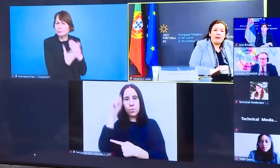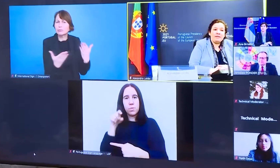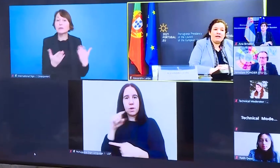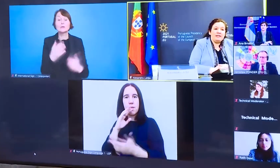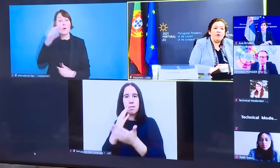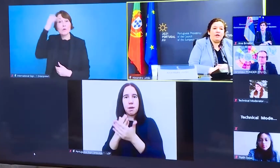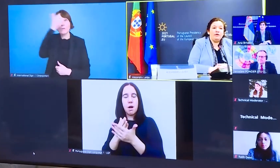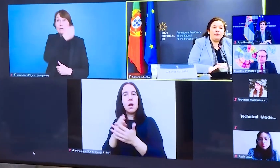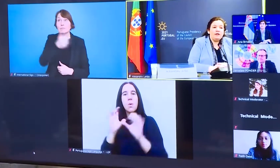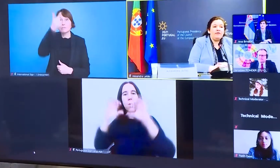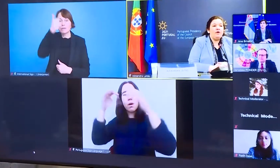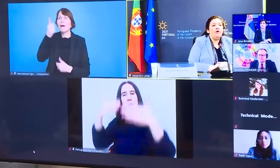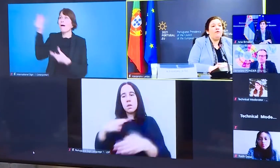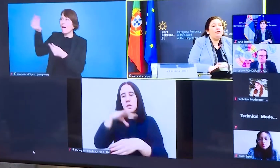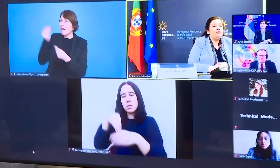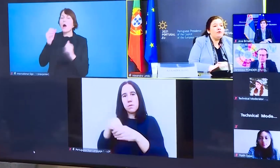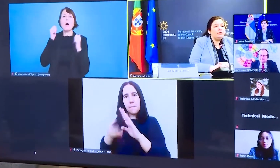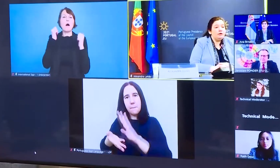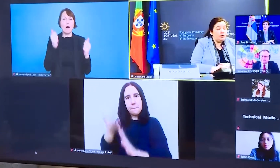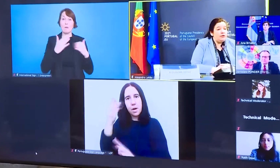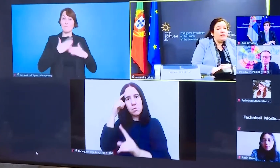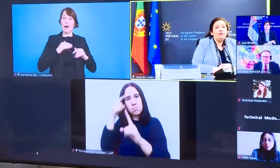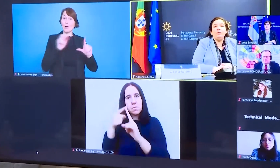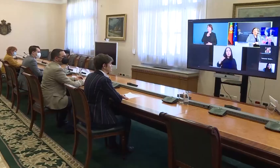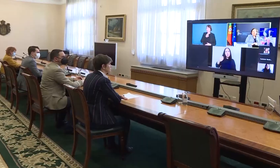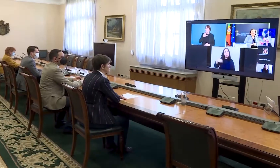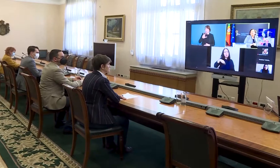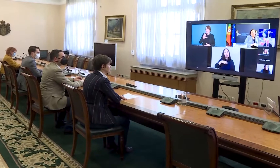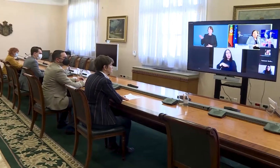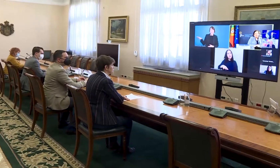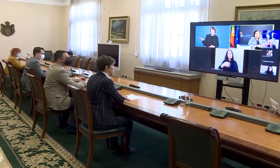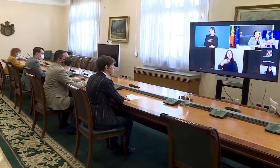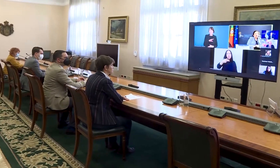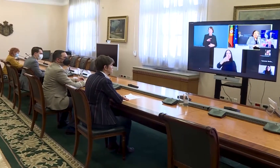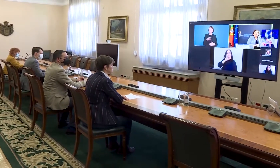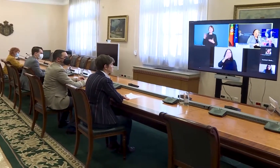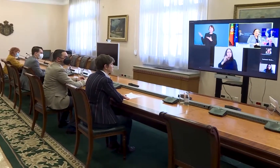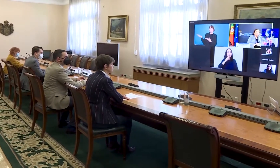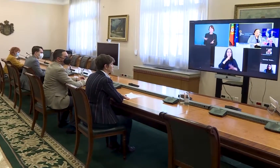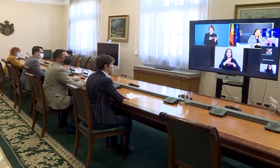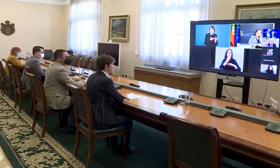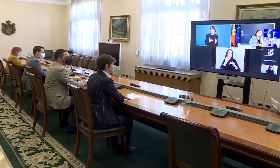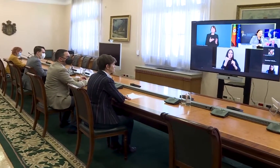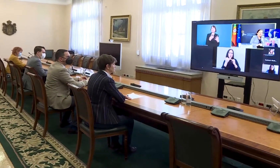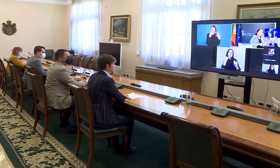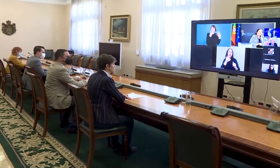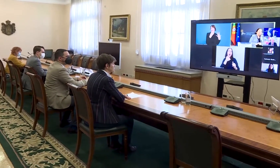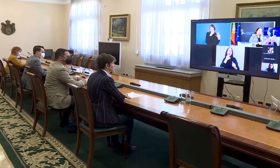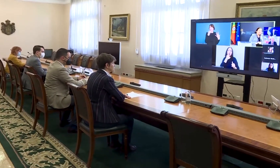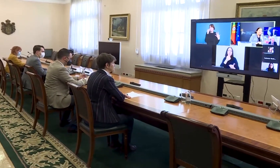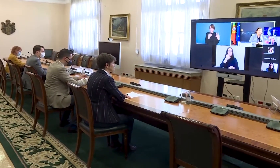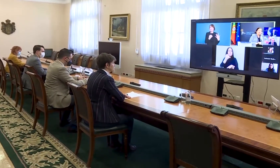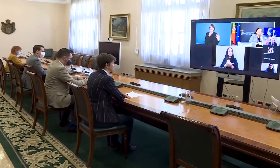istakla, omogućio je brzi odgovor na krizu koja je izazvala pandemija, što je ujedno bilo ključno za uspešno pokretanje kampanje